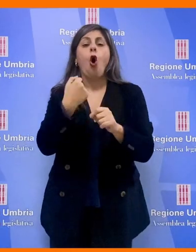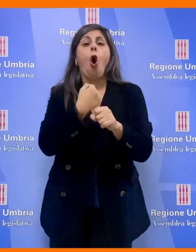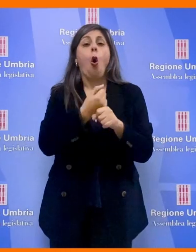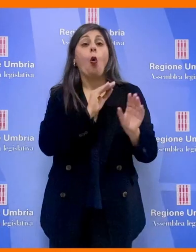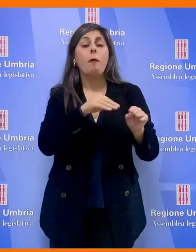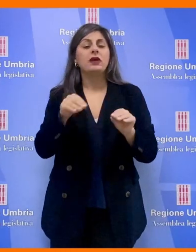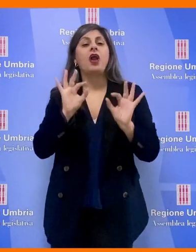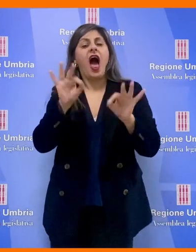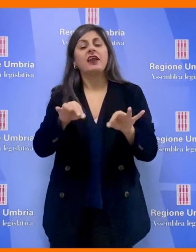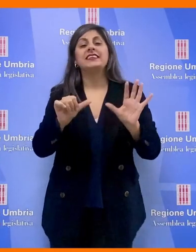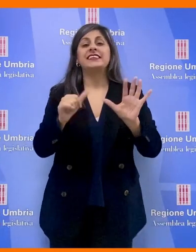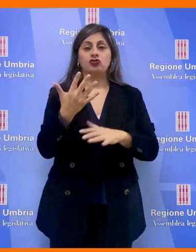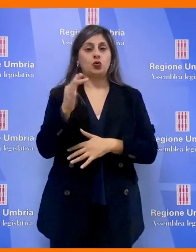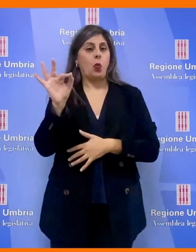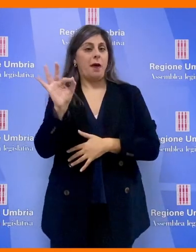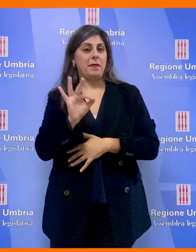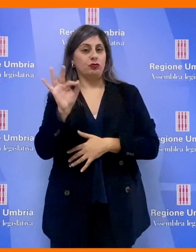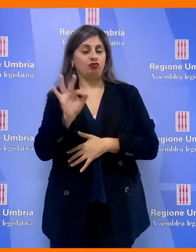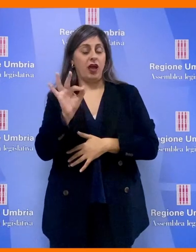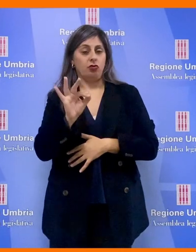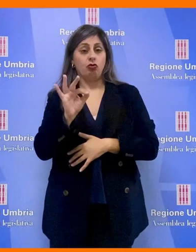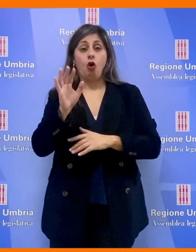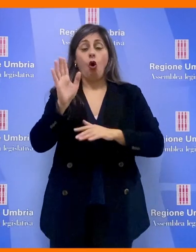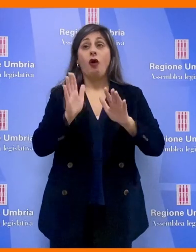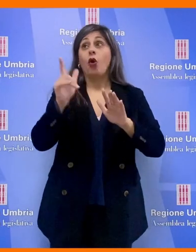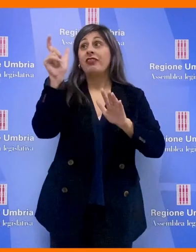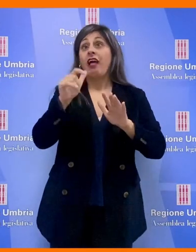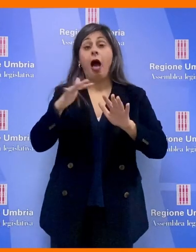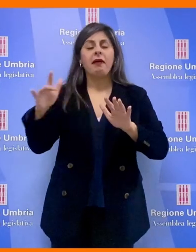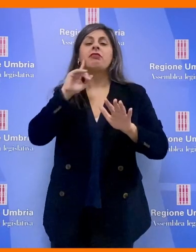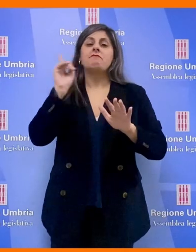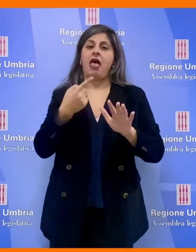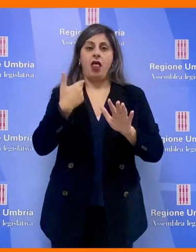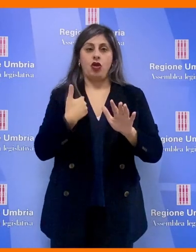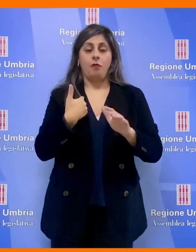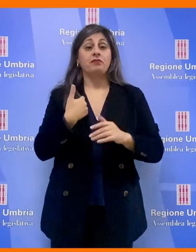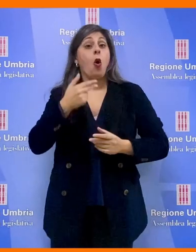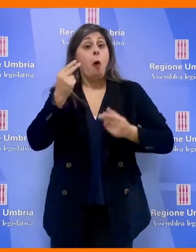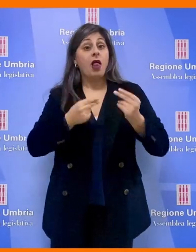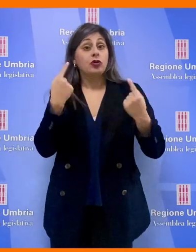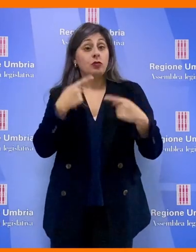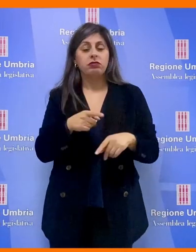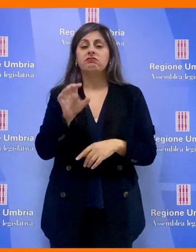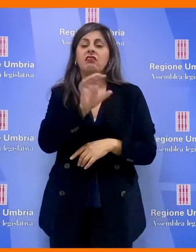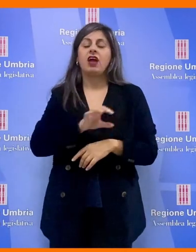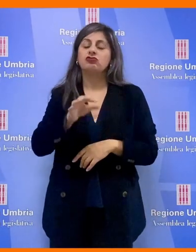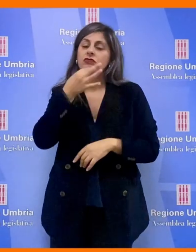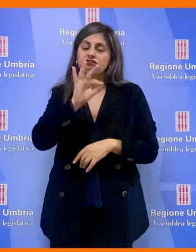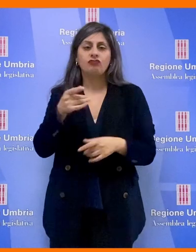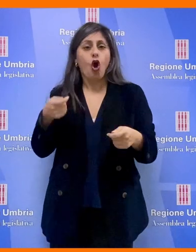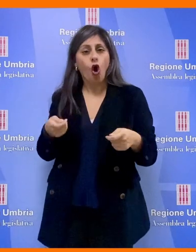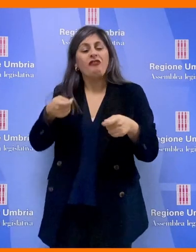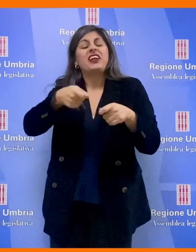'occupazione ha raggiunto il 65%, meglio della media italiana. Con il bilancio la regione è riuscita a